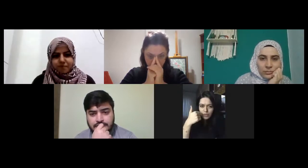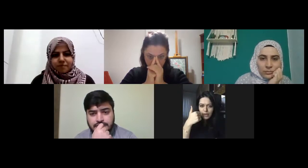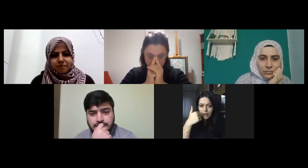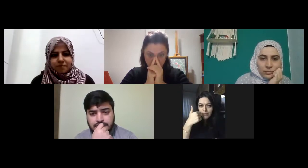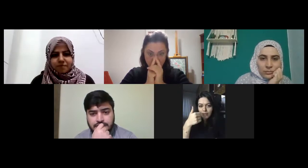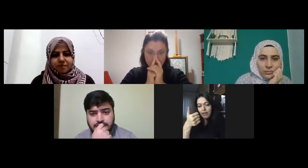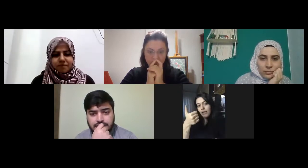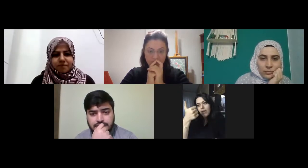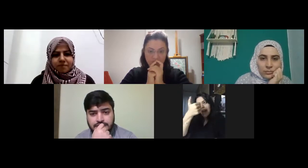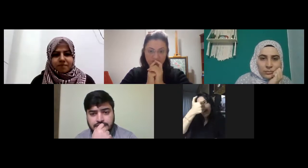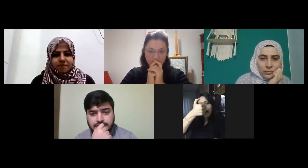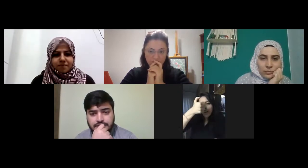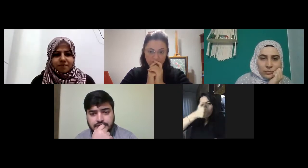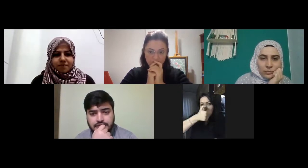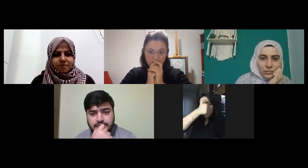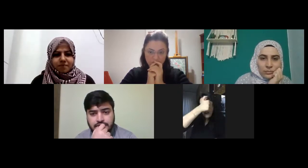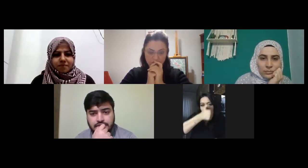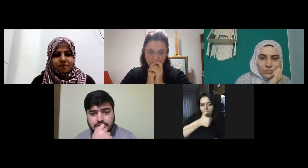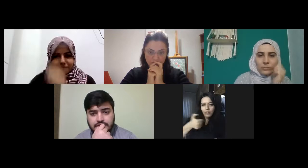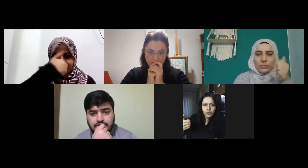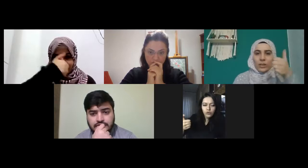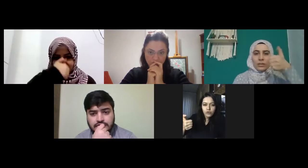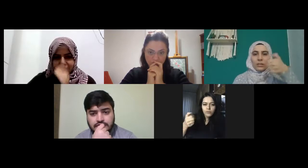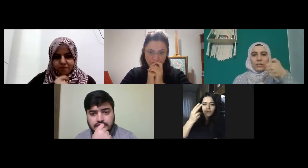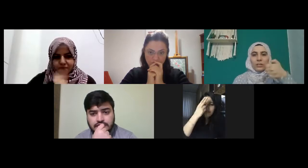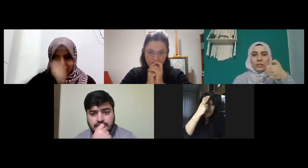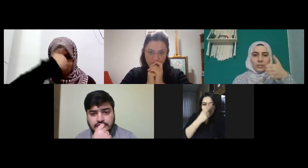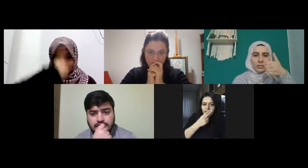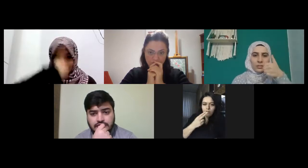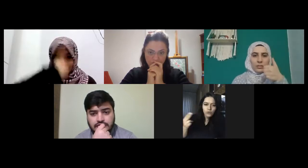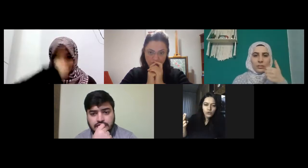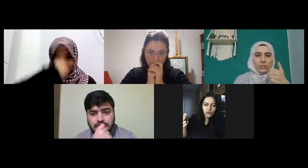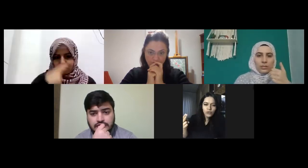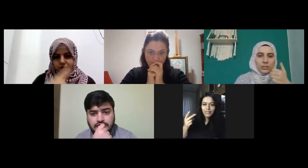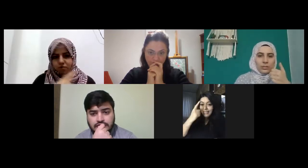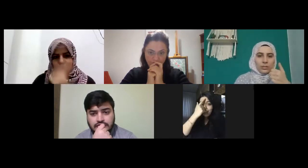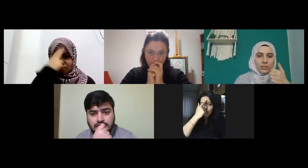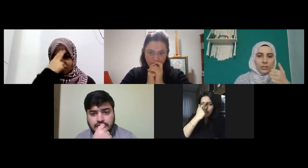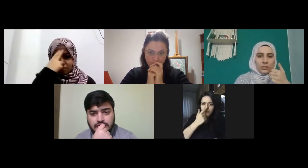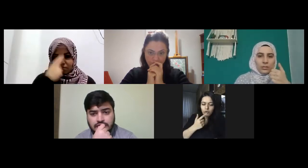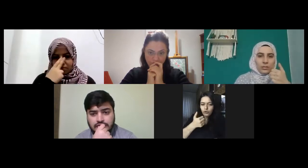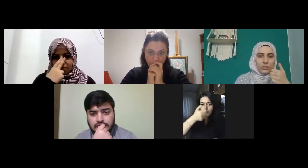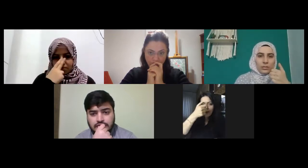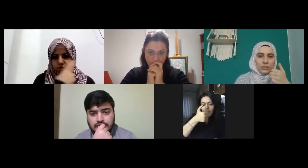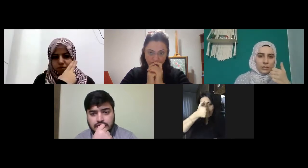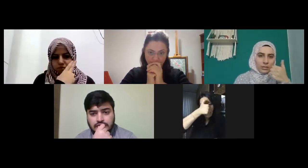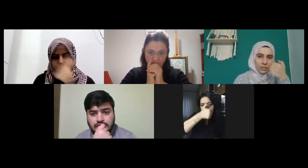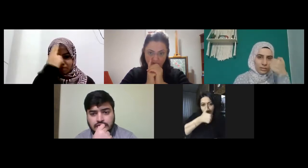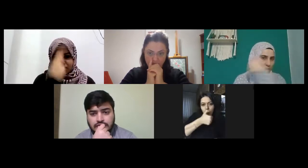rakamlar altı şöyle diye altı yüz yedi yüz le çiziyorum gibi düşünün altı